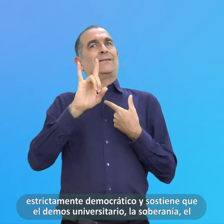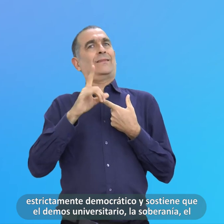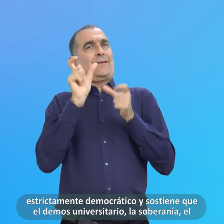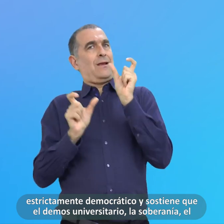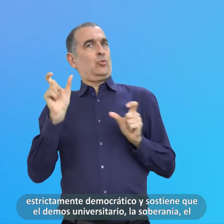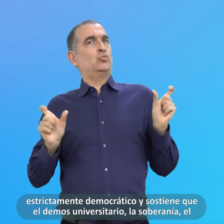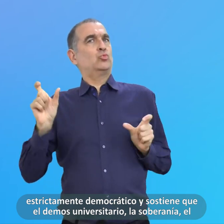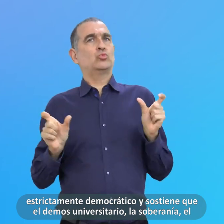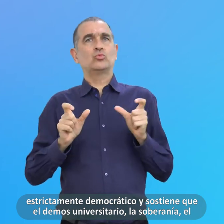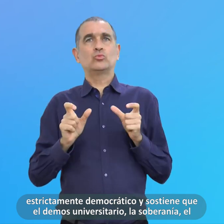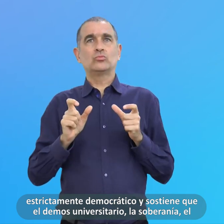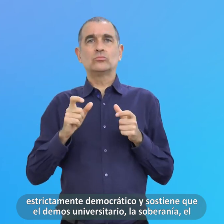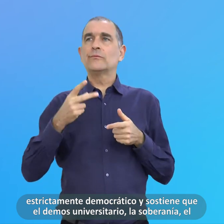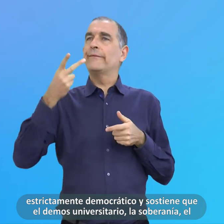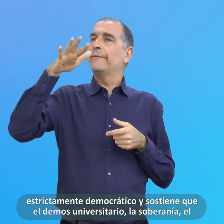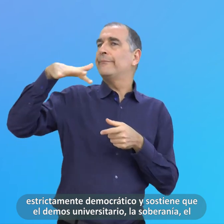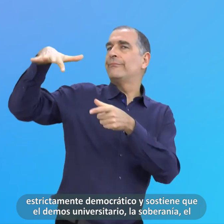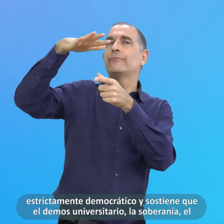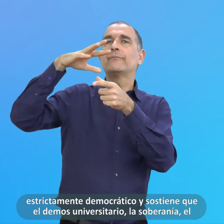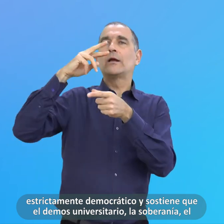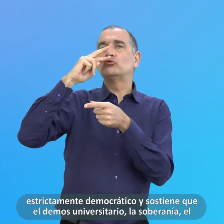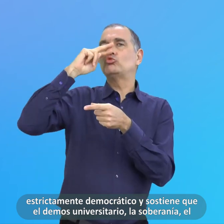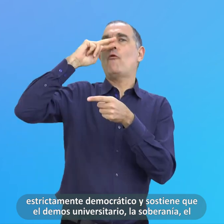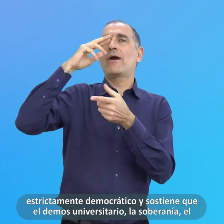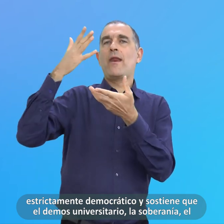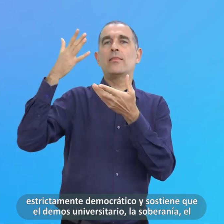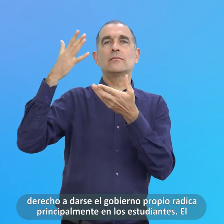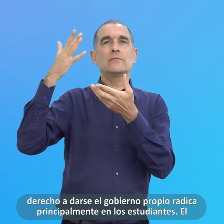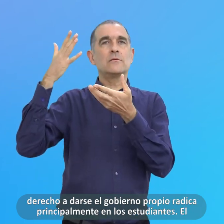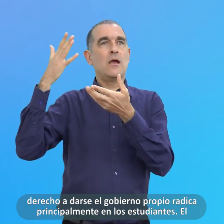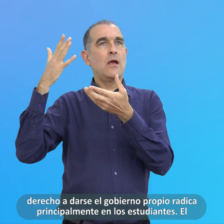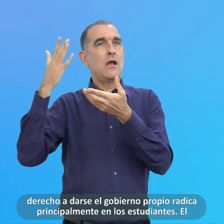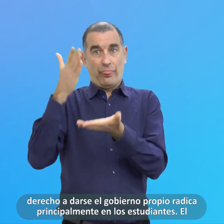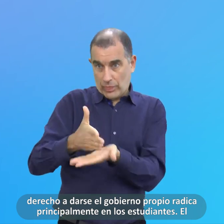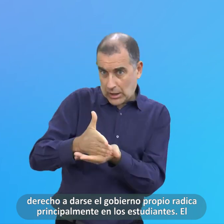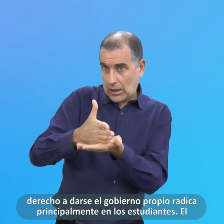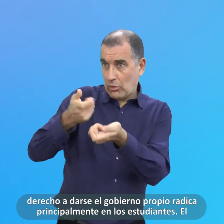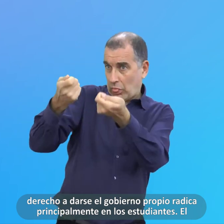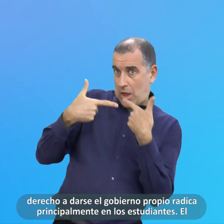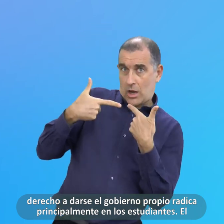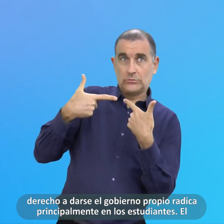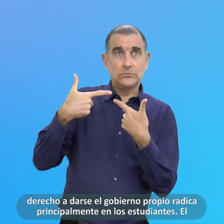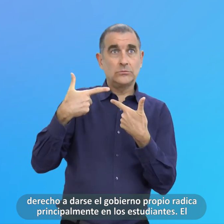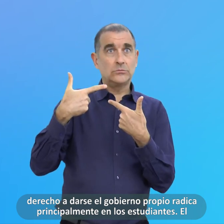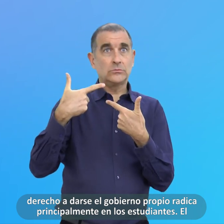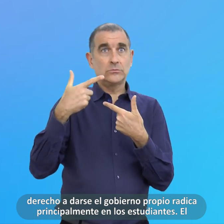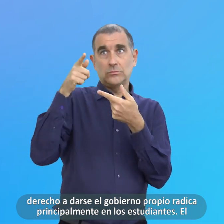La soberanía El derecho a darse El derecho darse propio